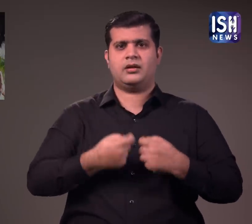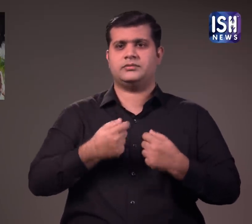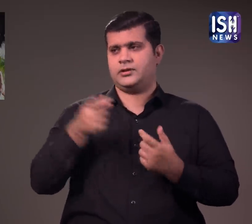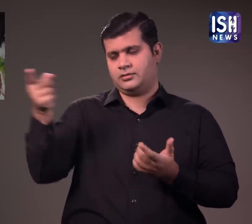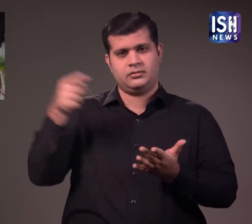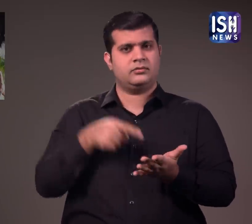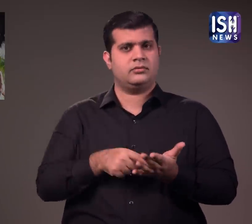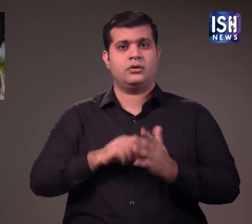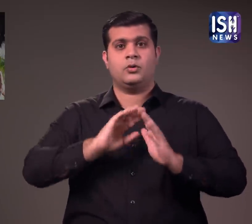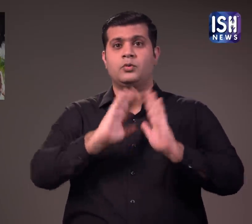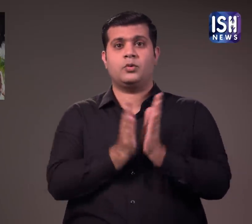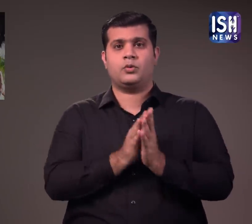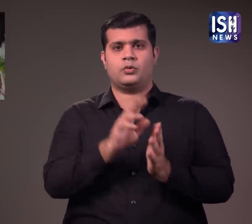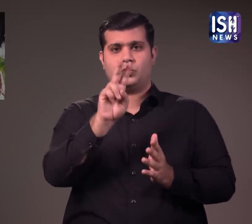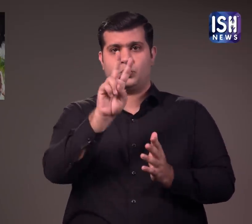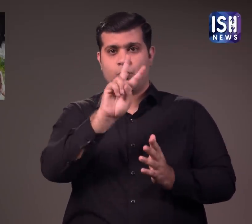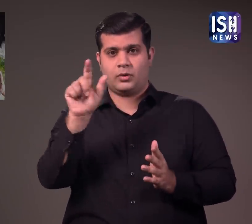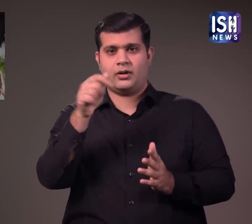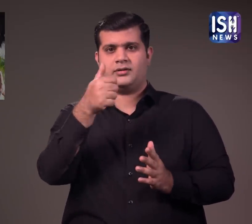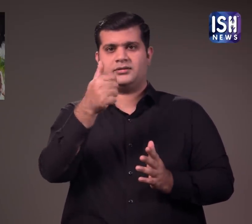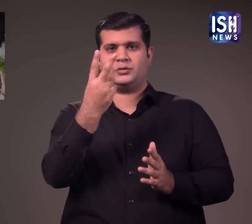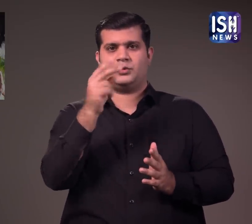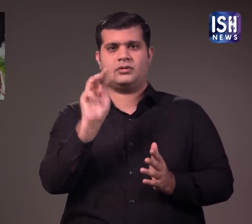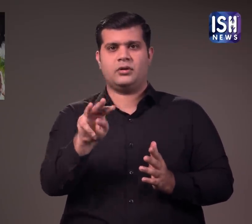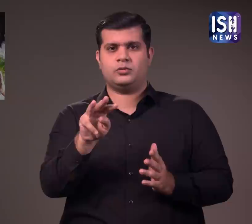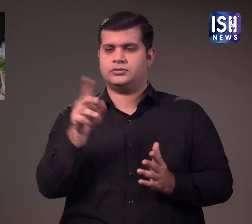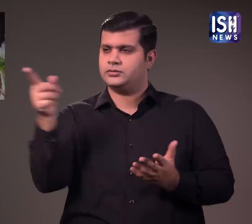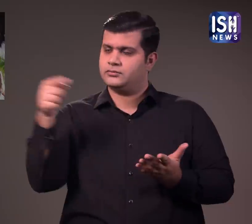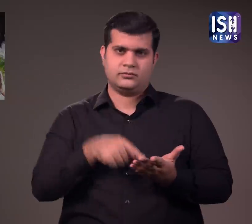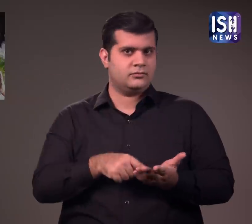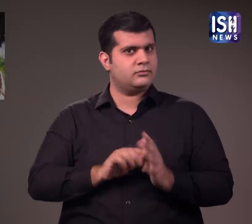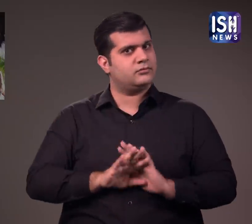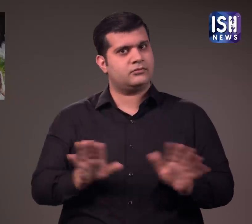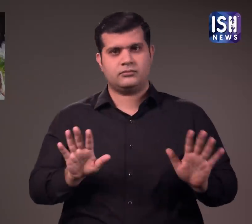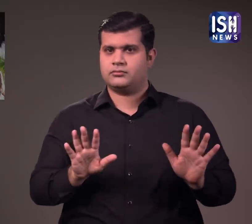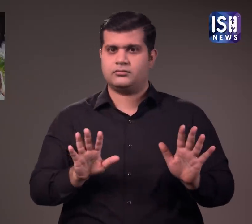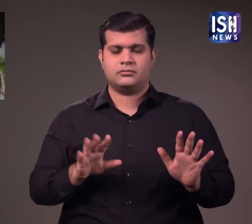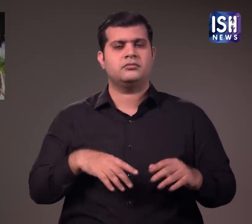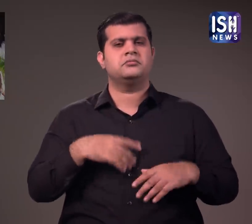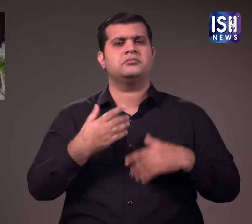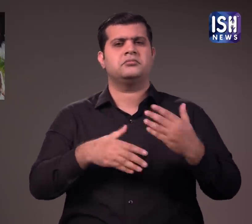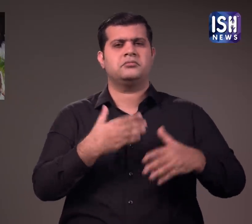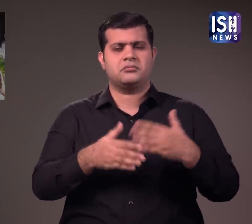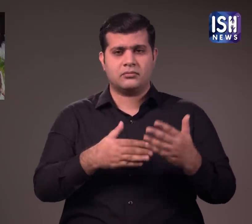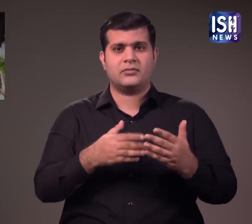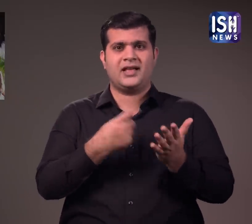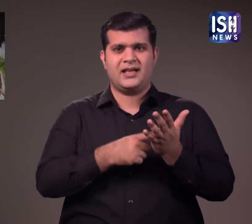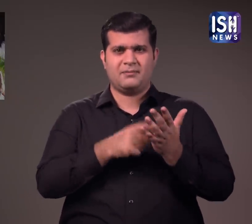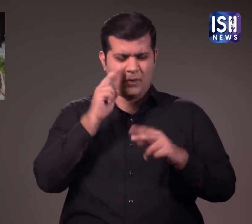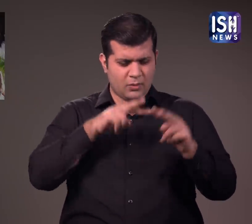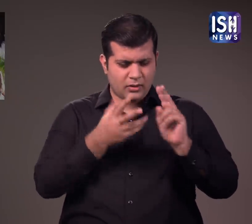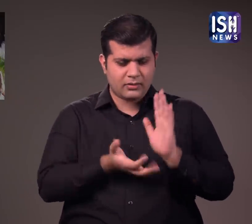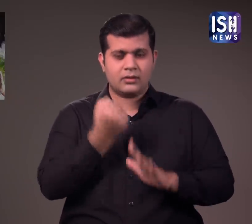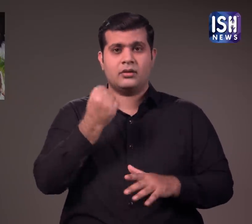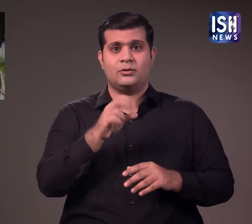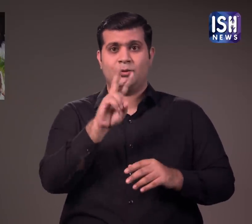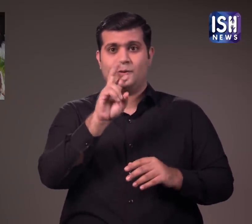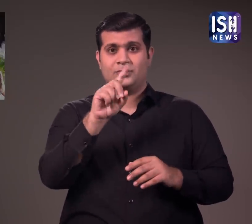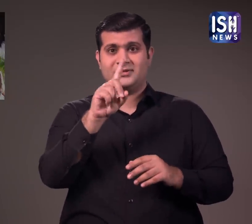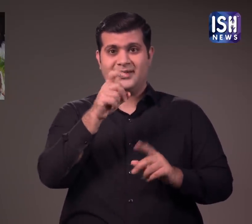पच्चतर हजार रुपए यानि प्रती महा कुल दो लाग बासट हजार रुपए का भुक्तान करें फिर 2017 में यह बताया गया